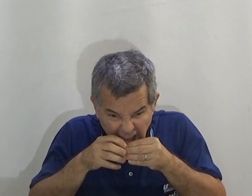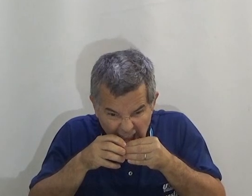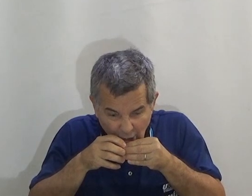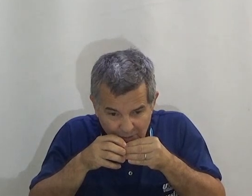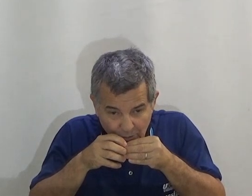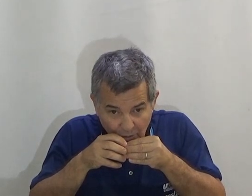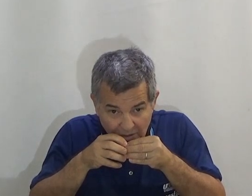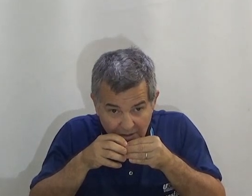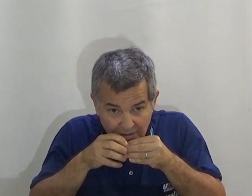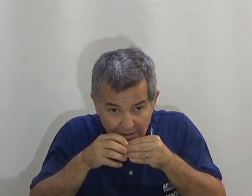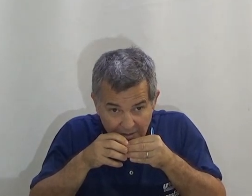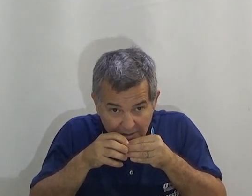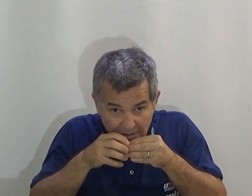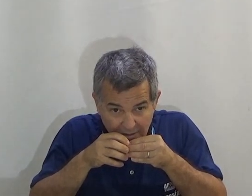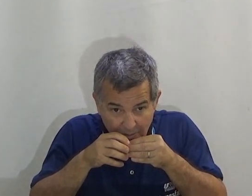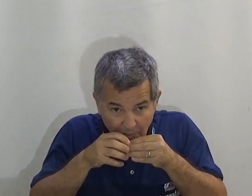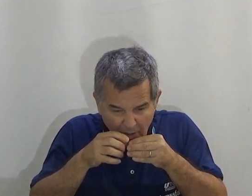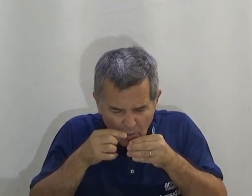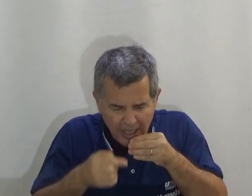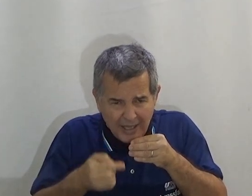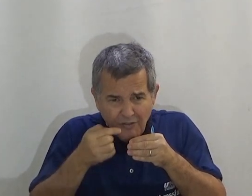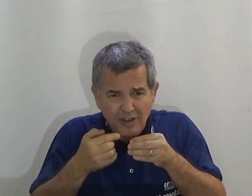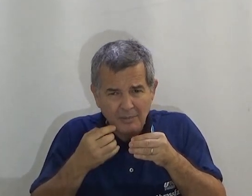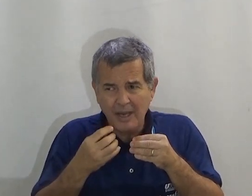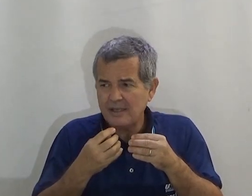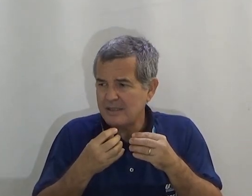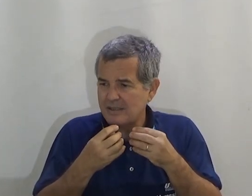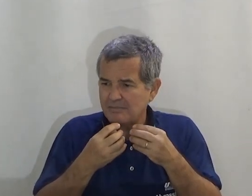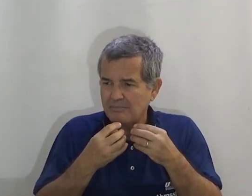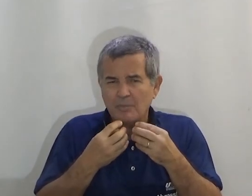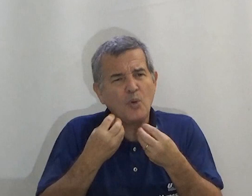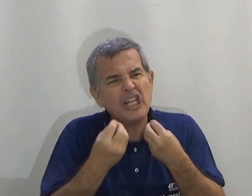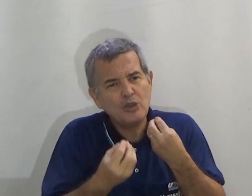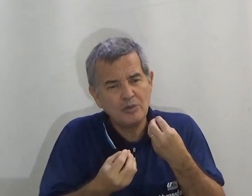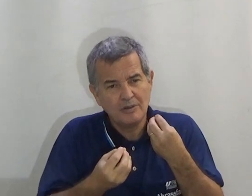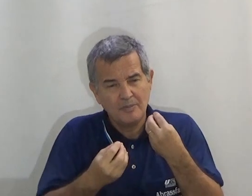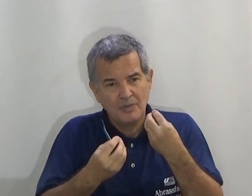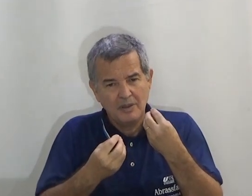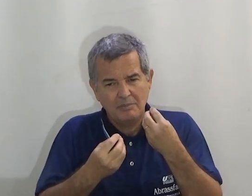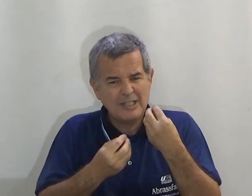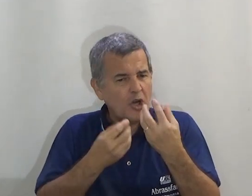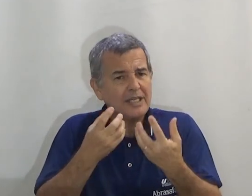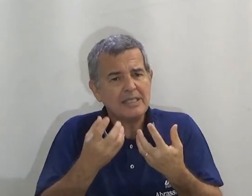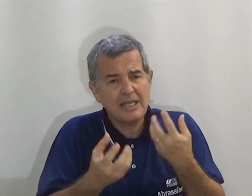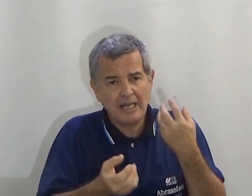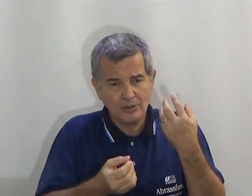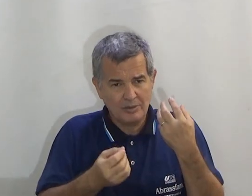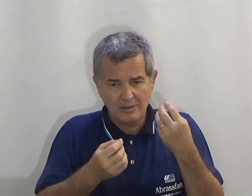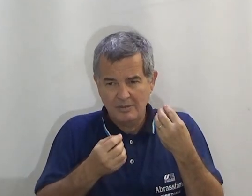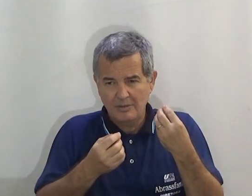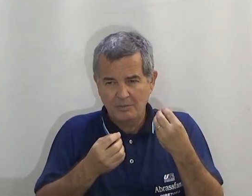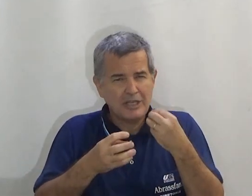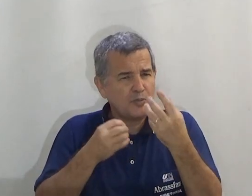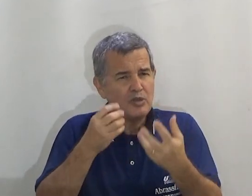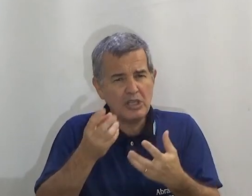Esta opção 2. O que é que fica mais polido? Mais organizado?